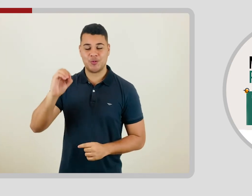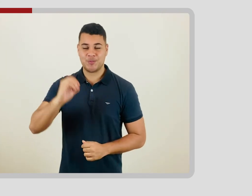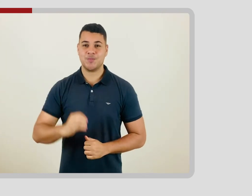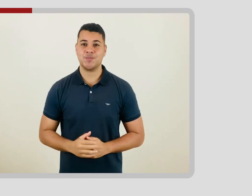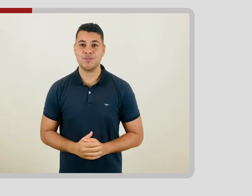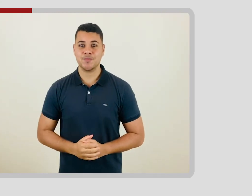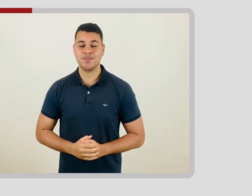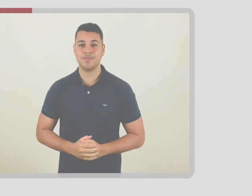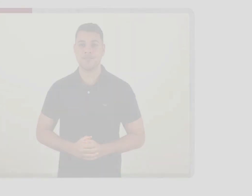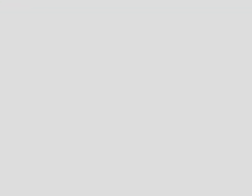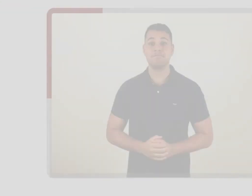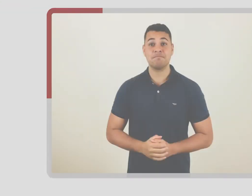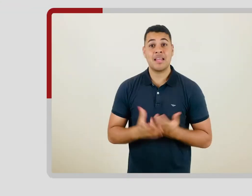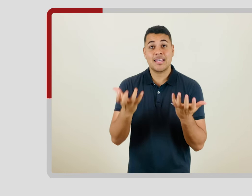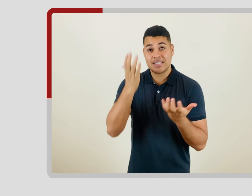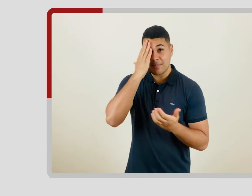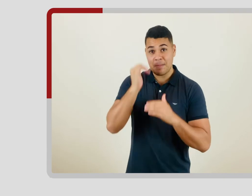outubro.